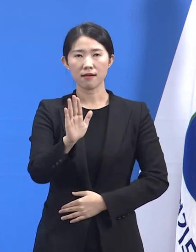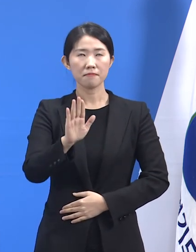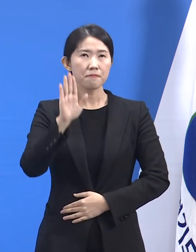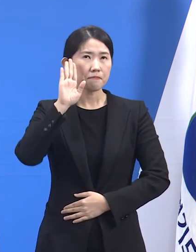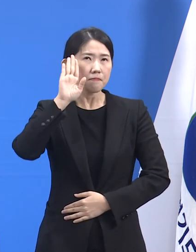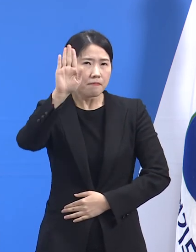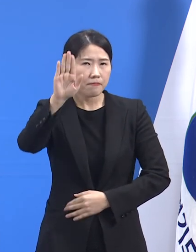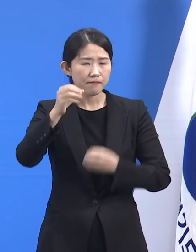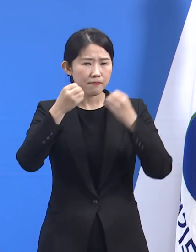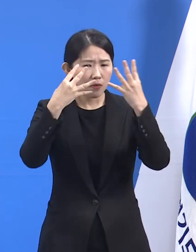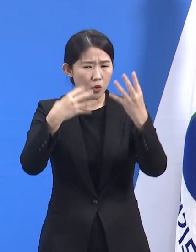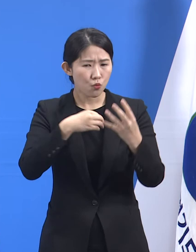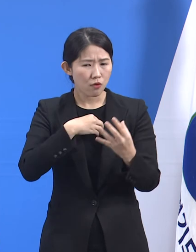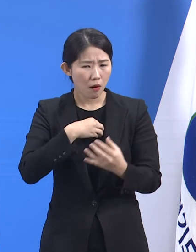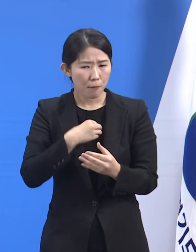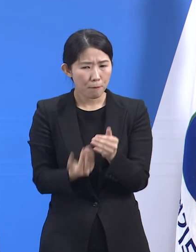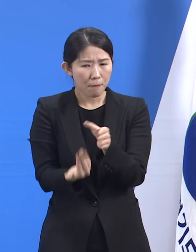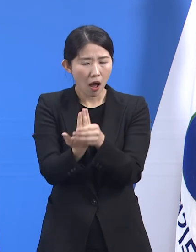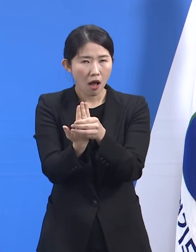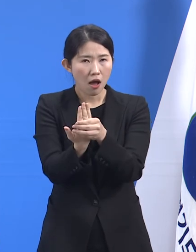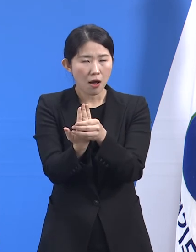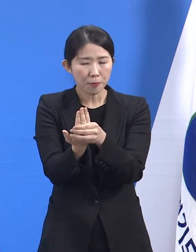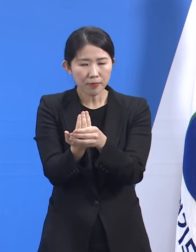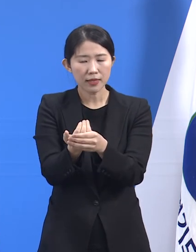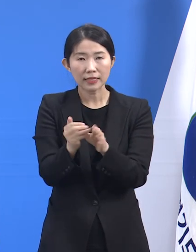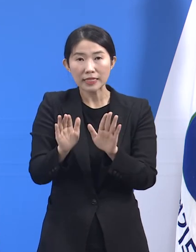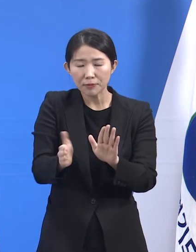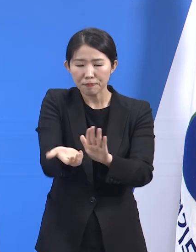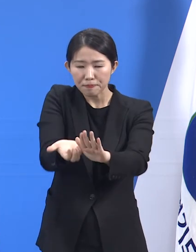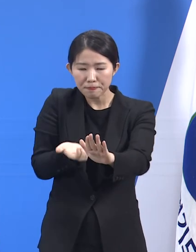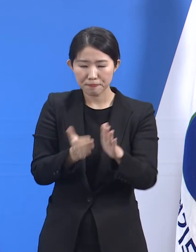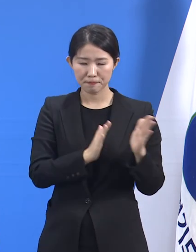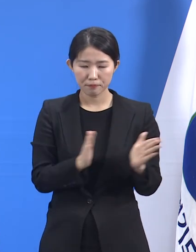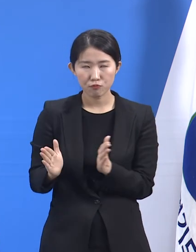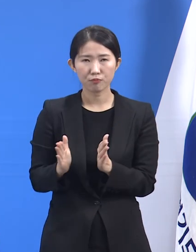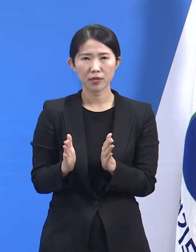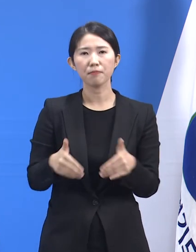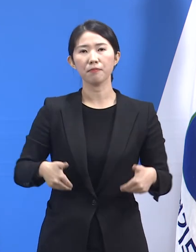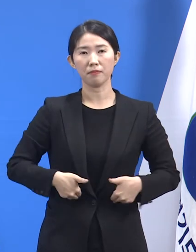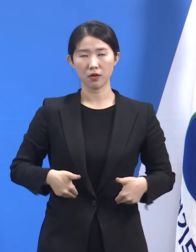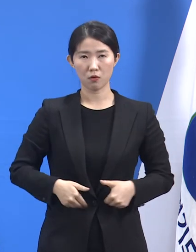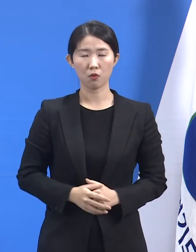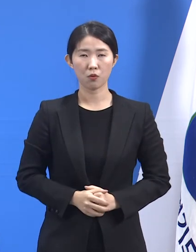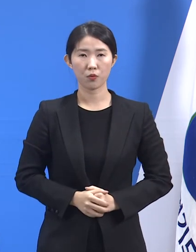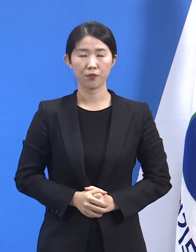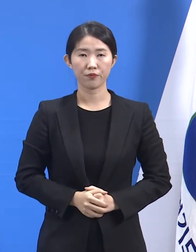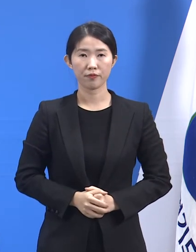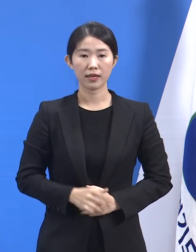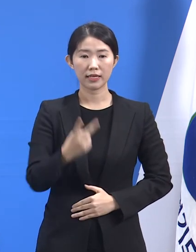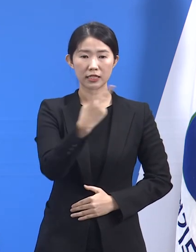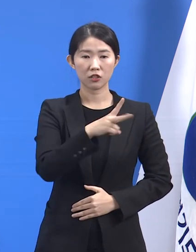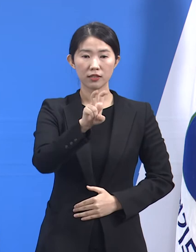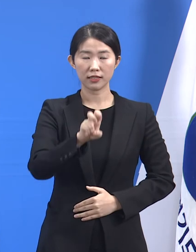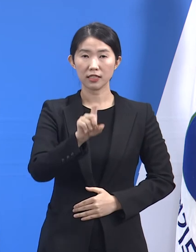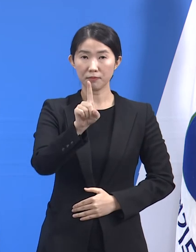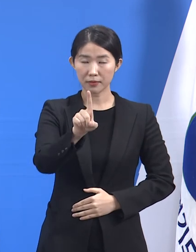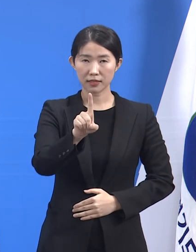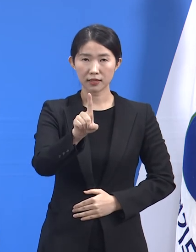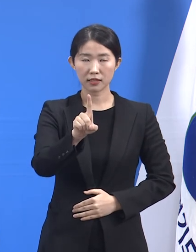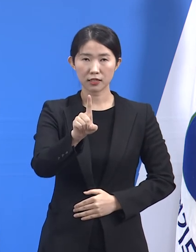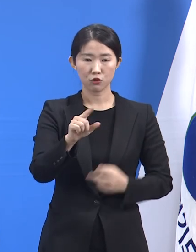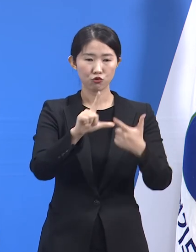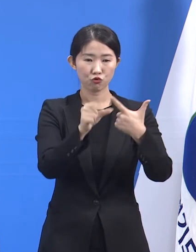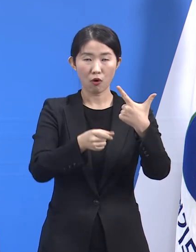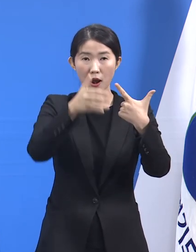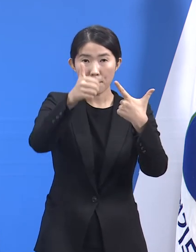철저히 대비하는 것입니다. 반복적으로 언급드리지만 경기도는 21년 상반기 의료자원을